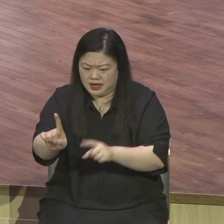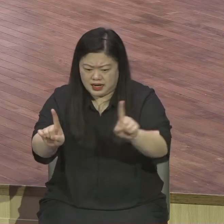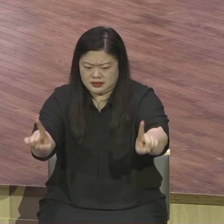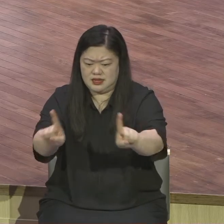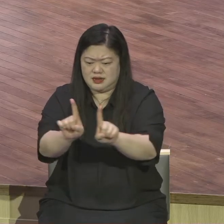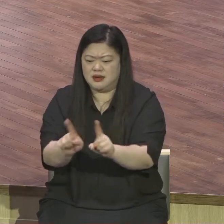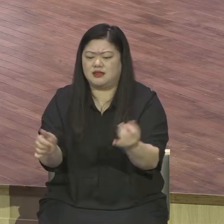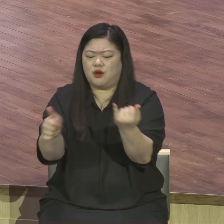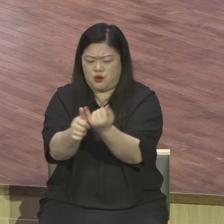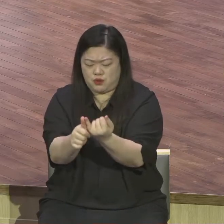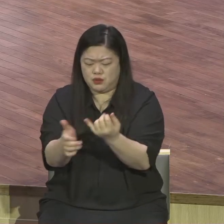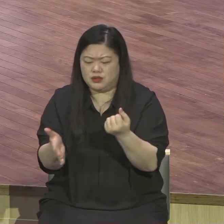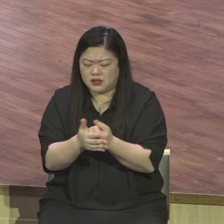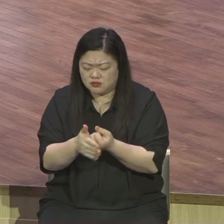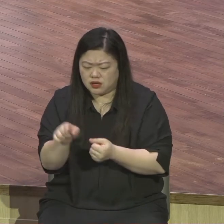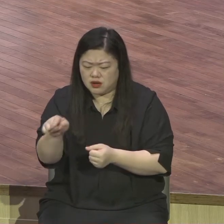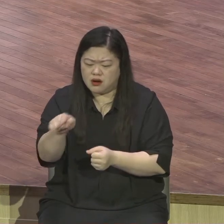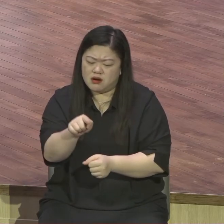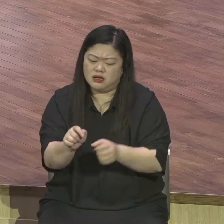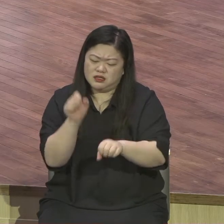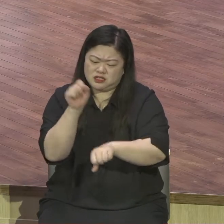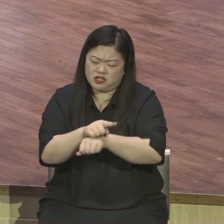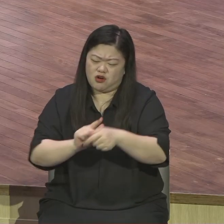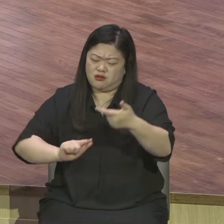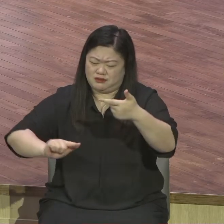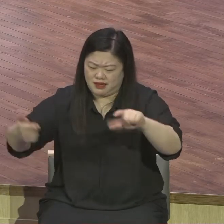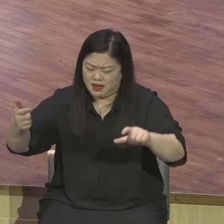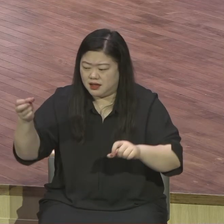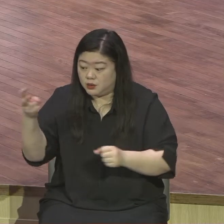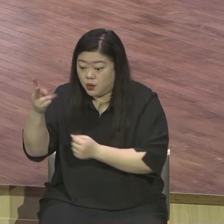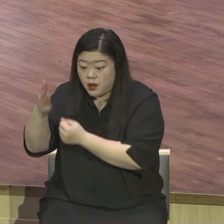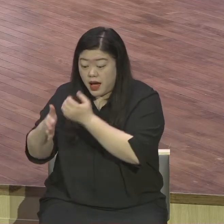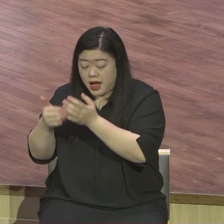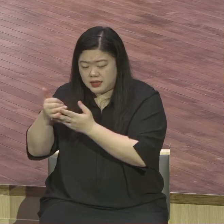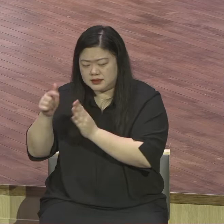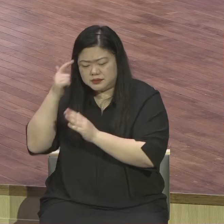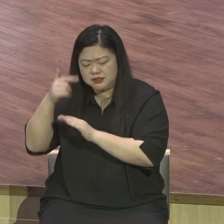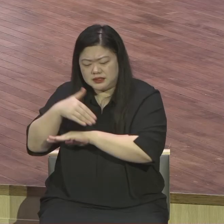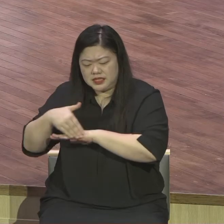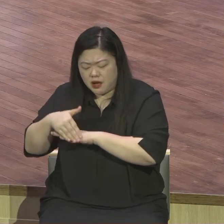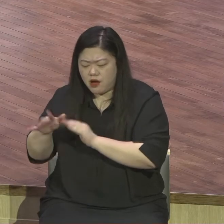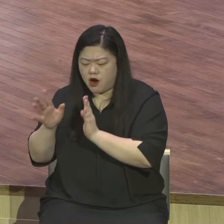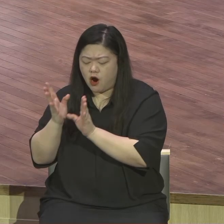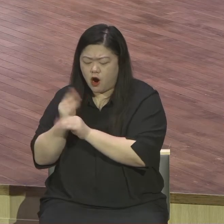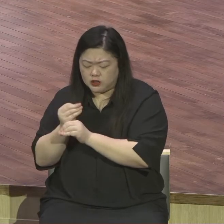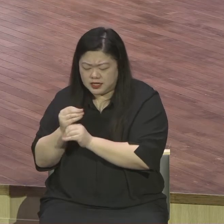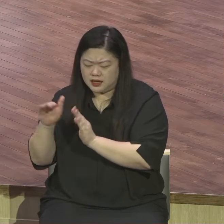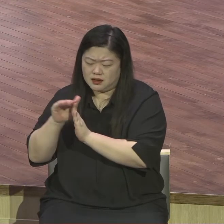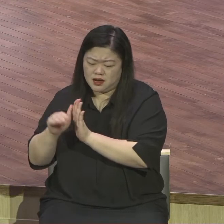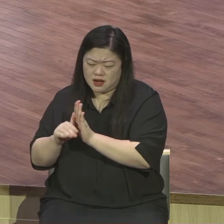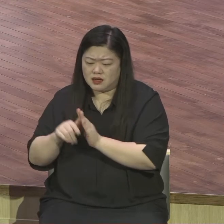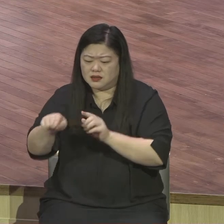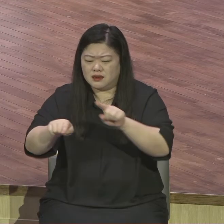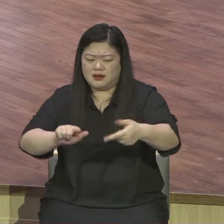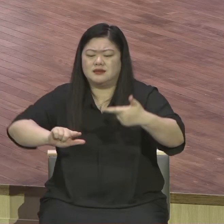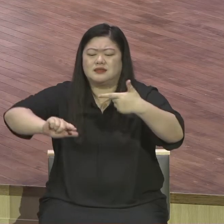때문에 하나님께서 특별하게 글작품으로 만든 작품이다 그려봐라